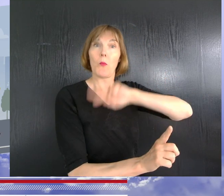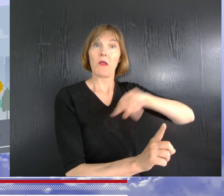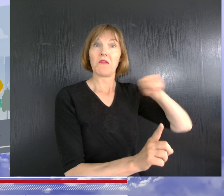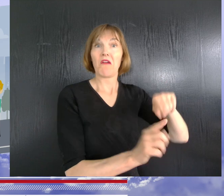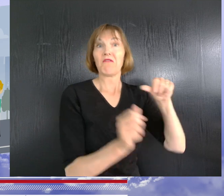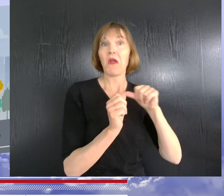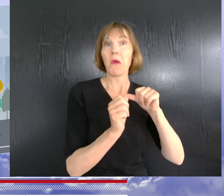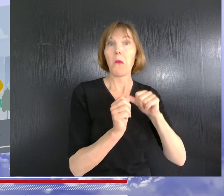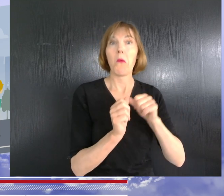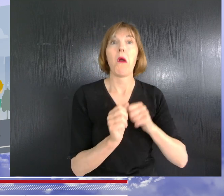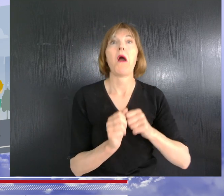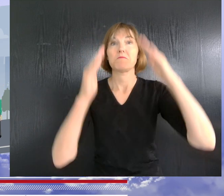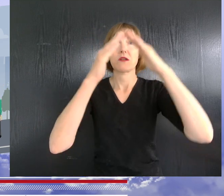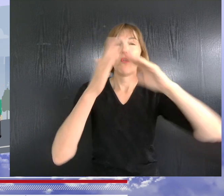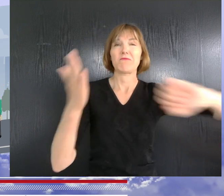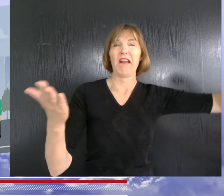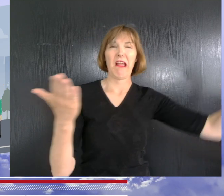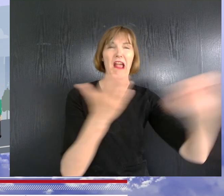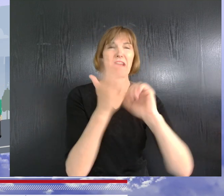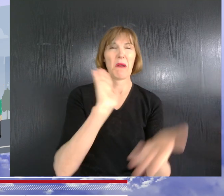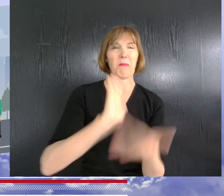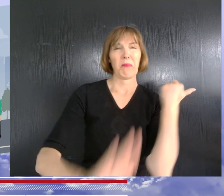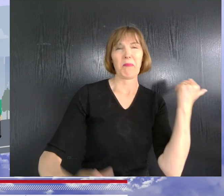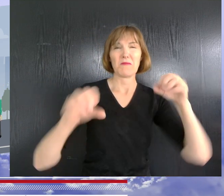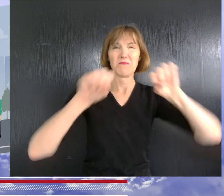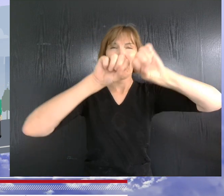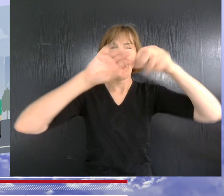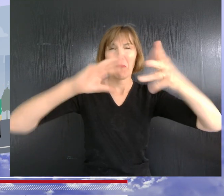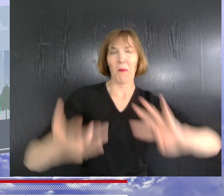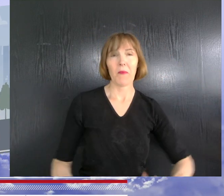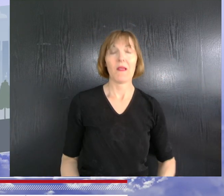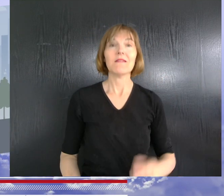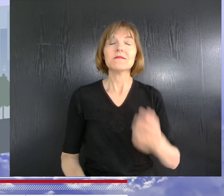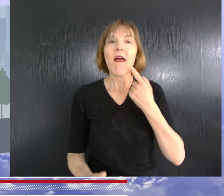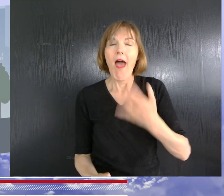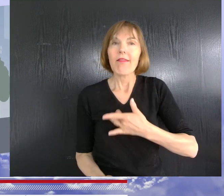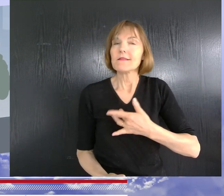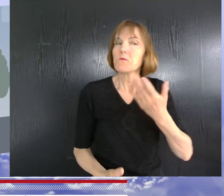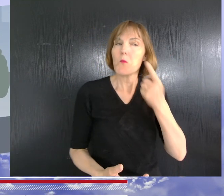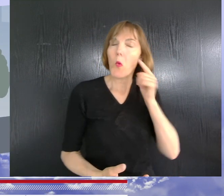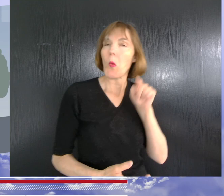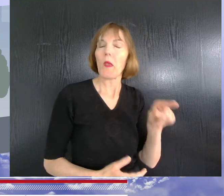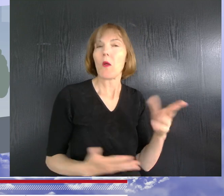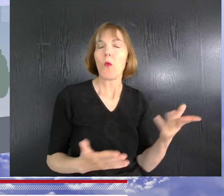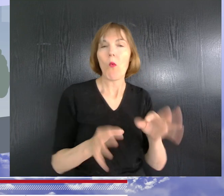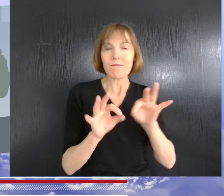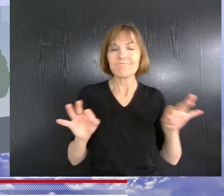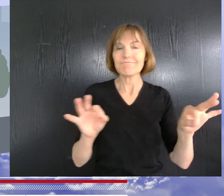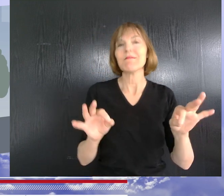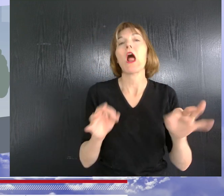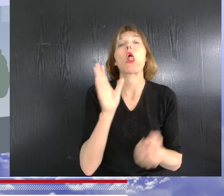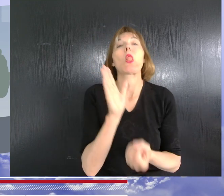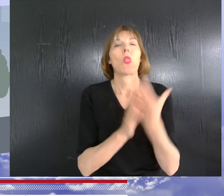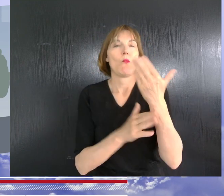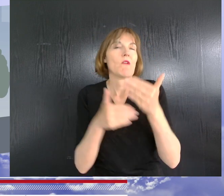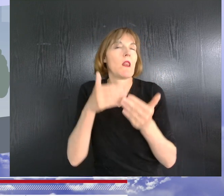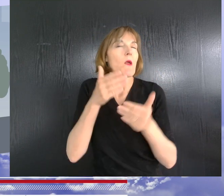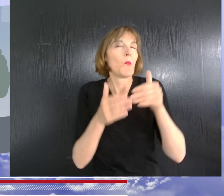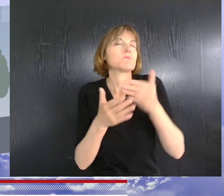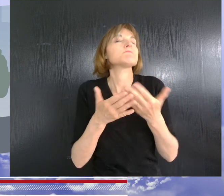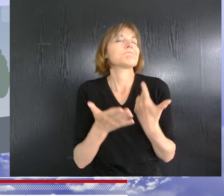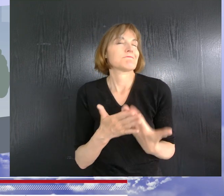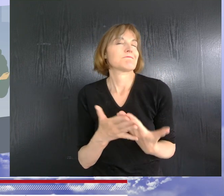propriétaire fit tout simplement raser la masure. C'était le site qui l'intéressait pour une nouvelle